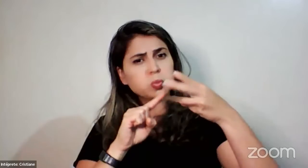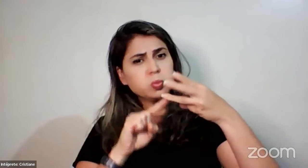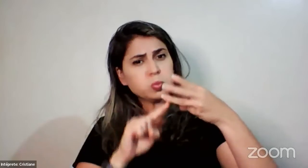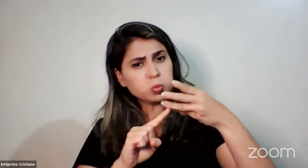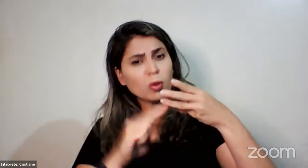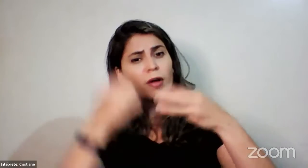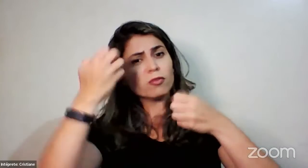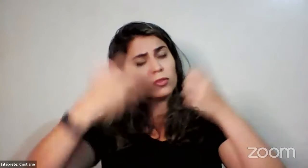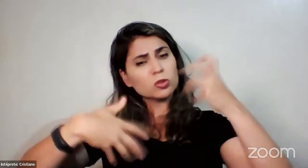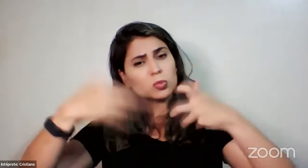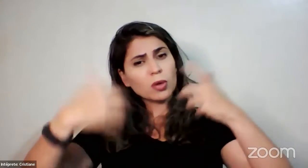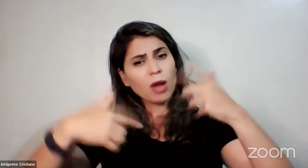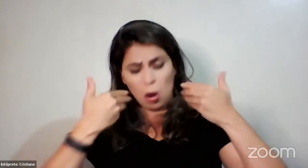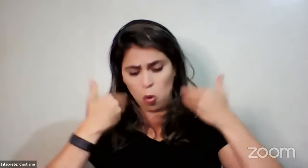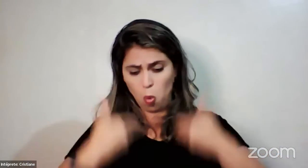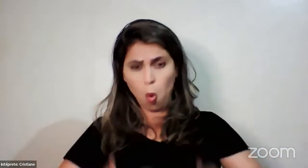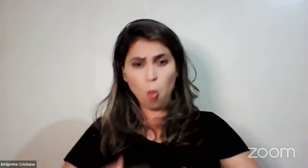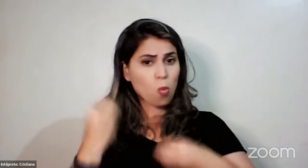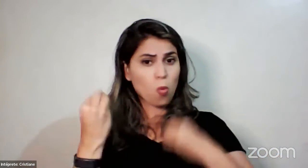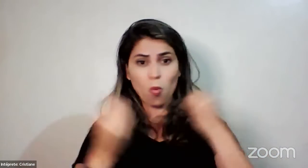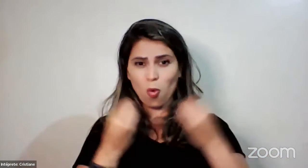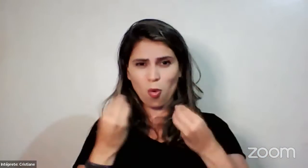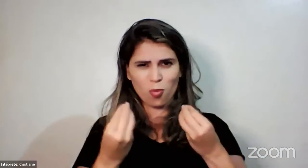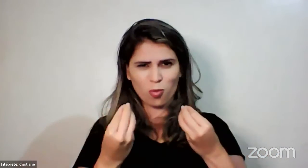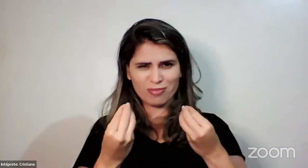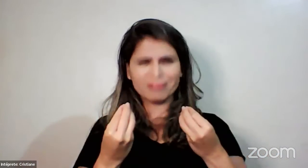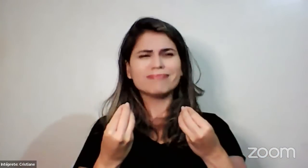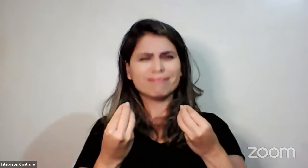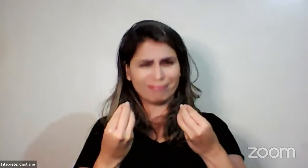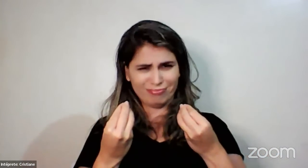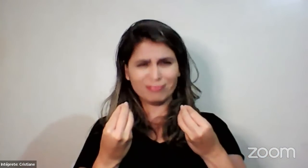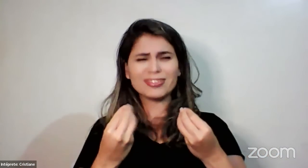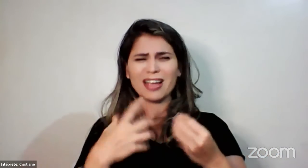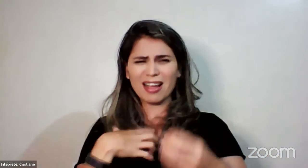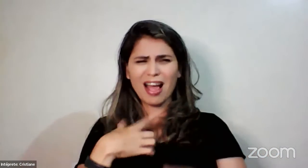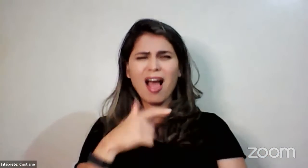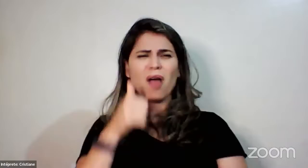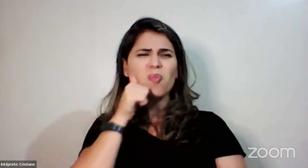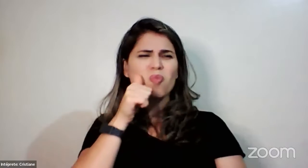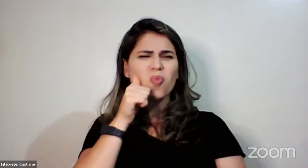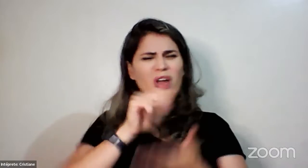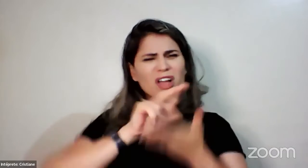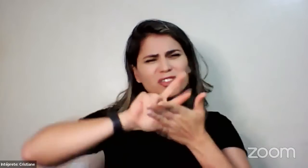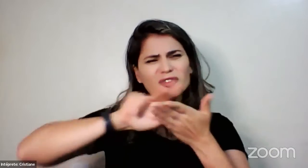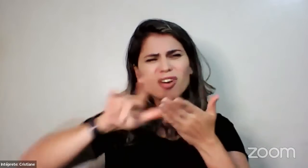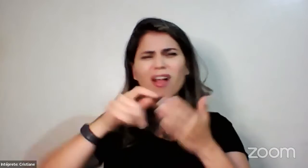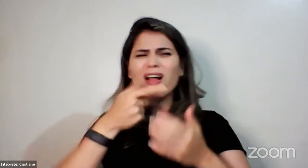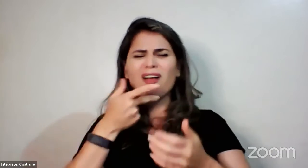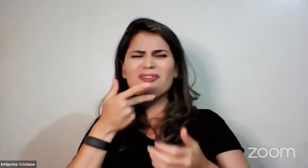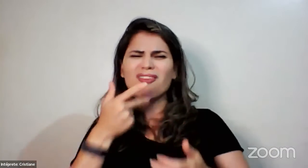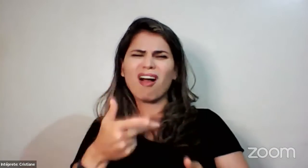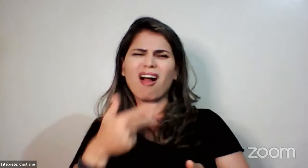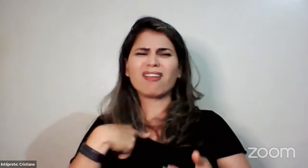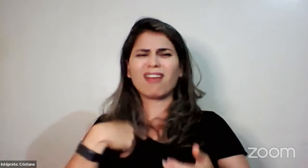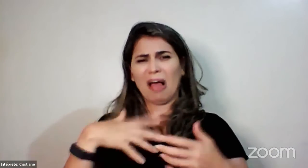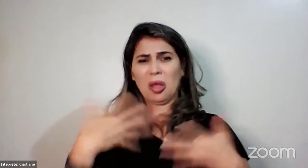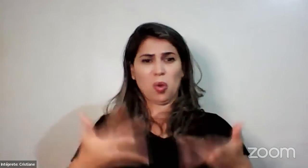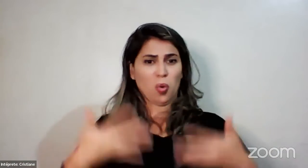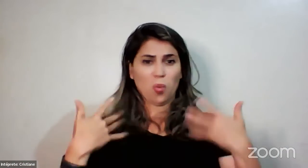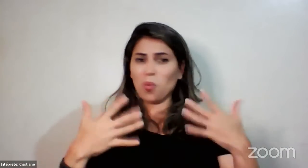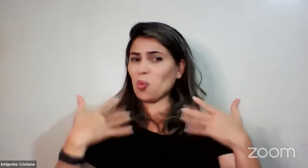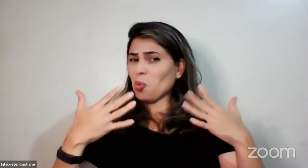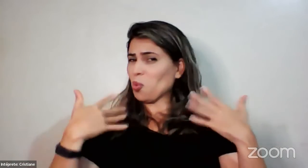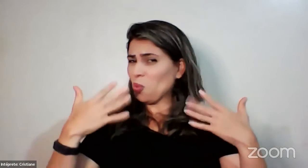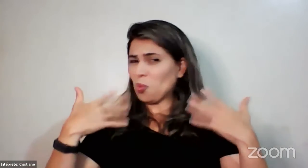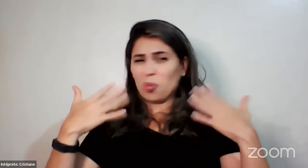todas elas, claro, que tem desconforto, né? Muitas mulheres falam do calorão. Inclusive, dura muitos anos isso,